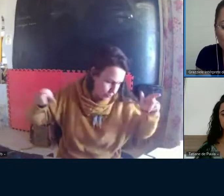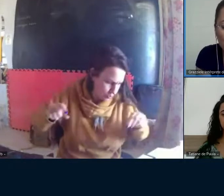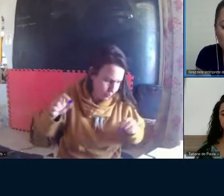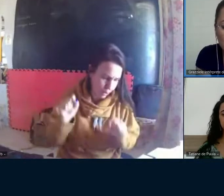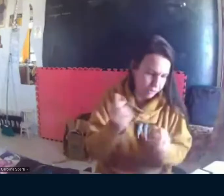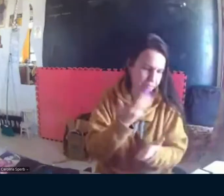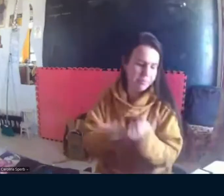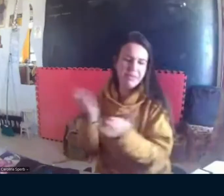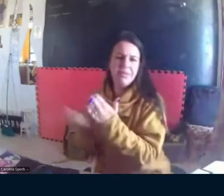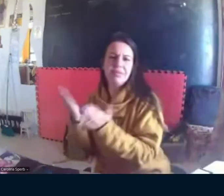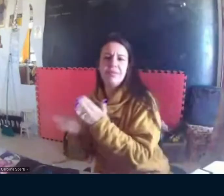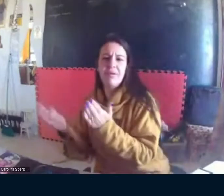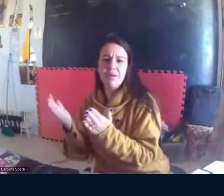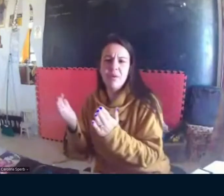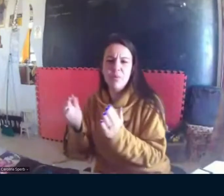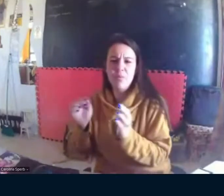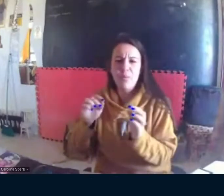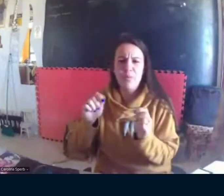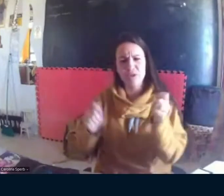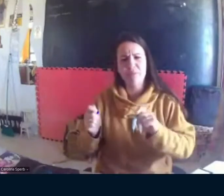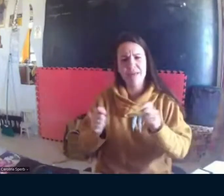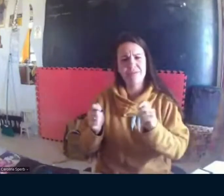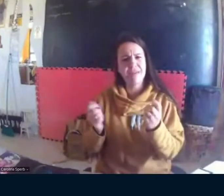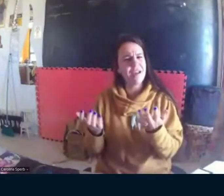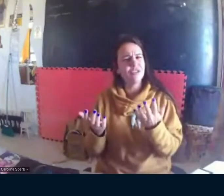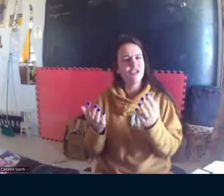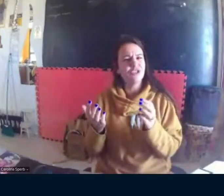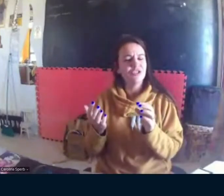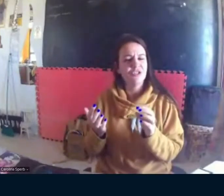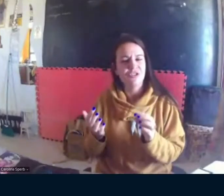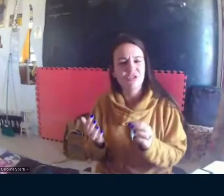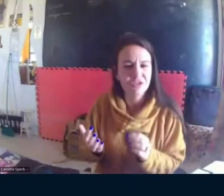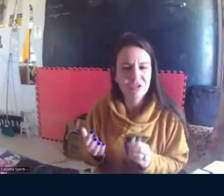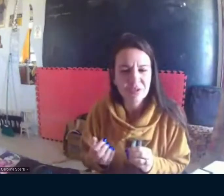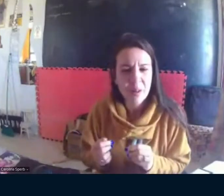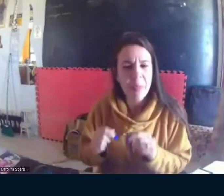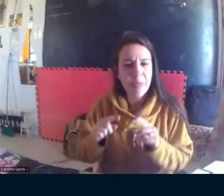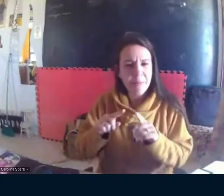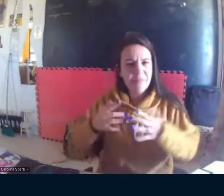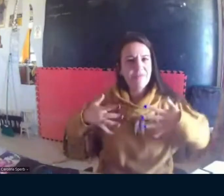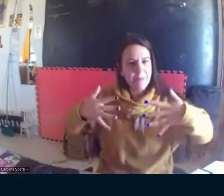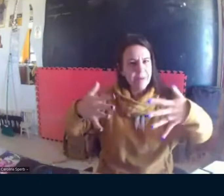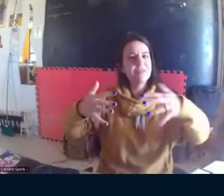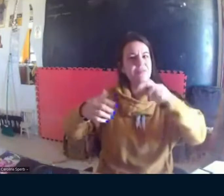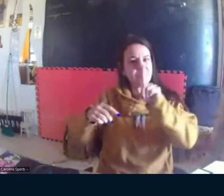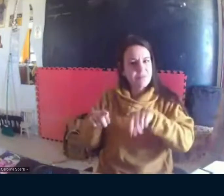da pessoa surda, descrevê-la, ficaria sob a custódia de atividade de processos educativos.